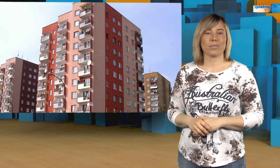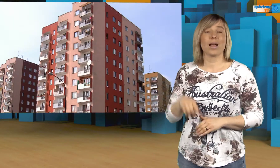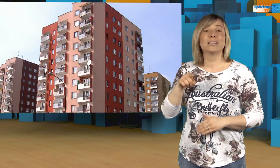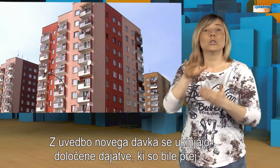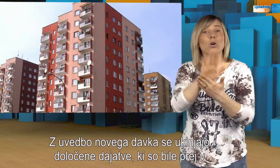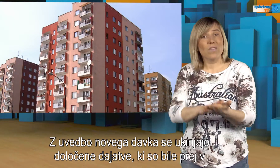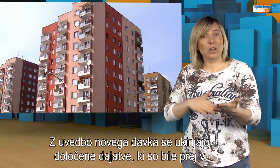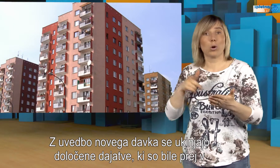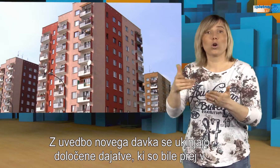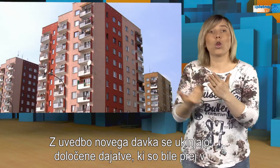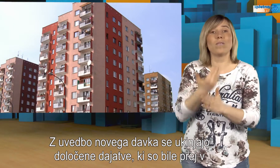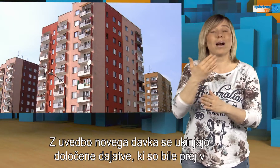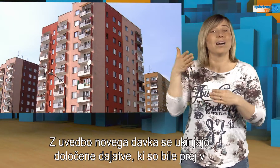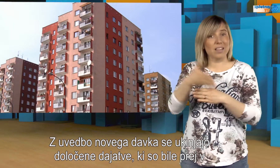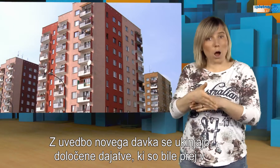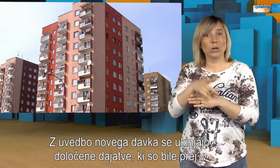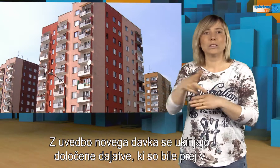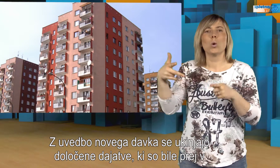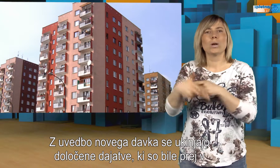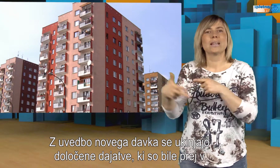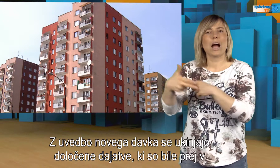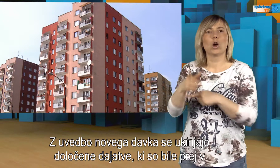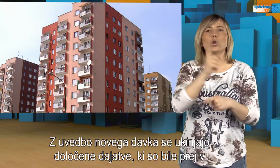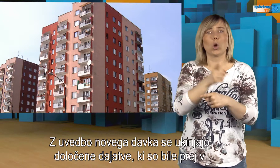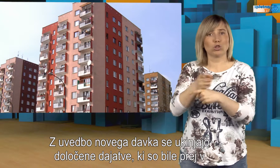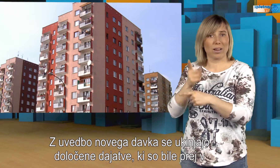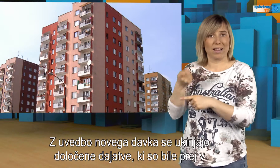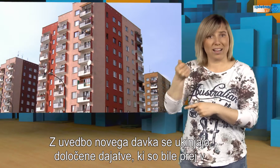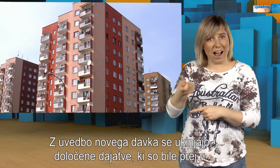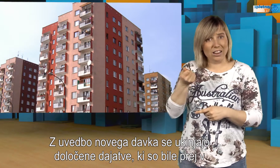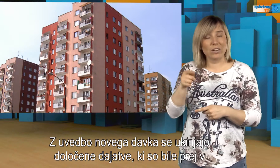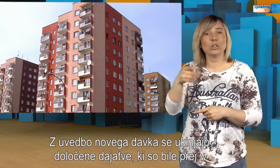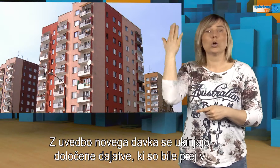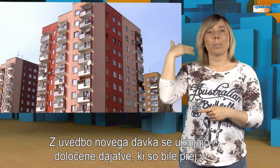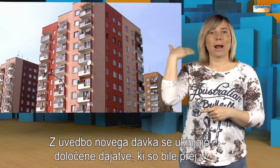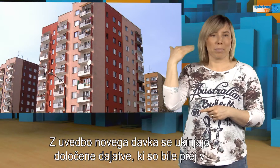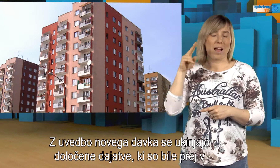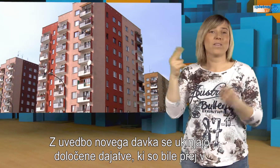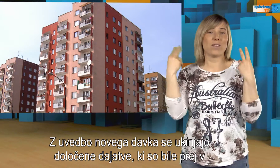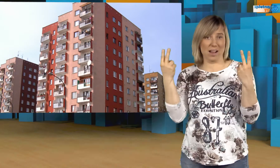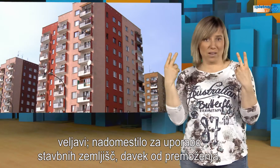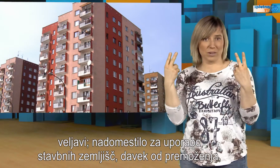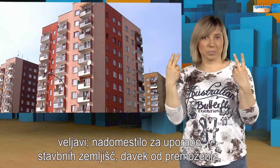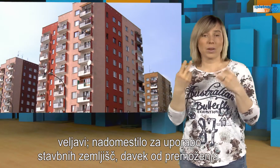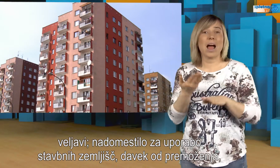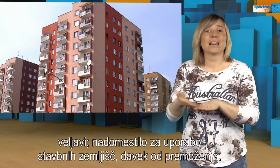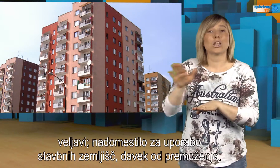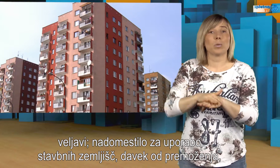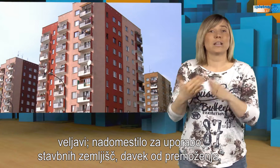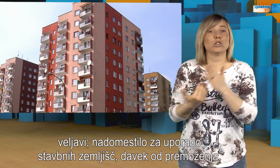Z uvedbo novega davka se ukinjajo določene dajatve, ki so bile prej uveljavi. Na domestilo za